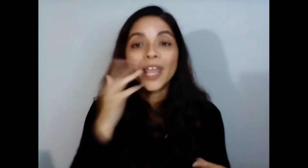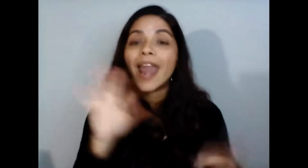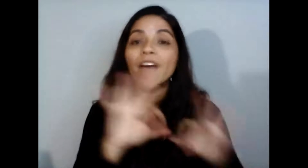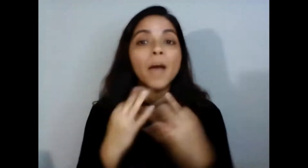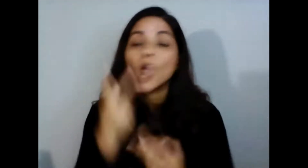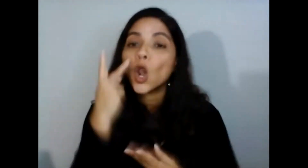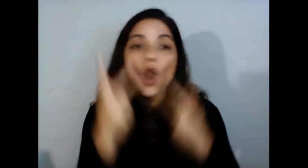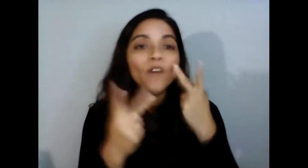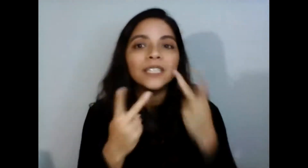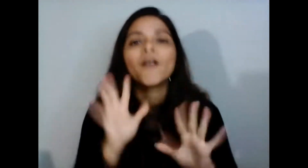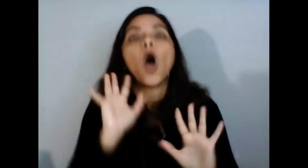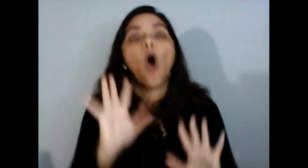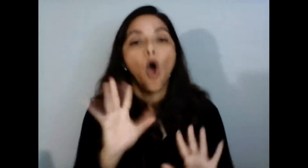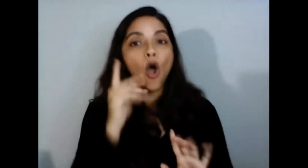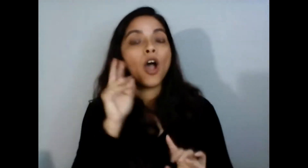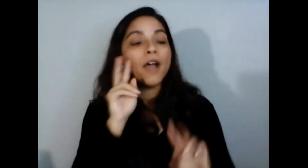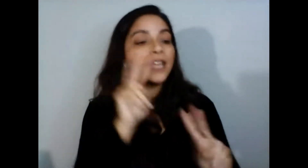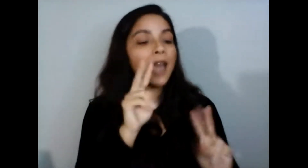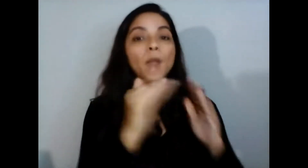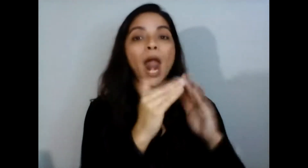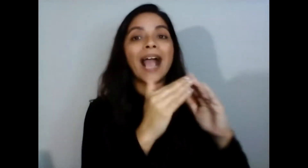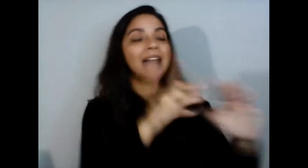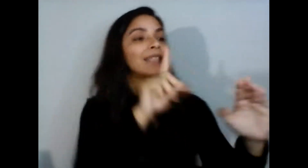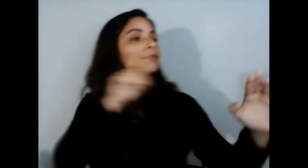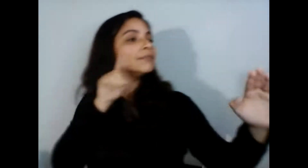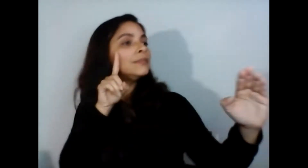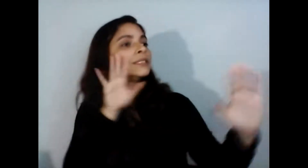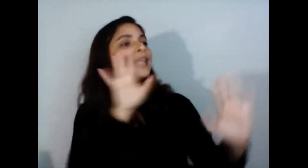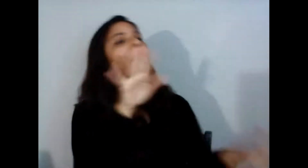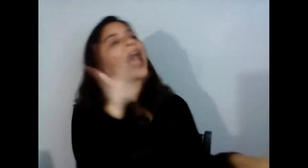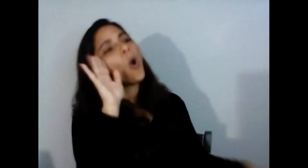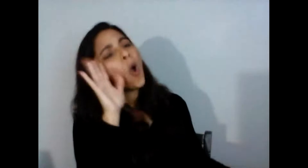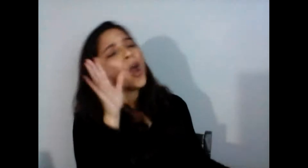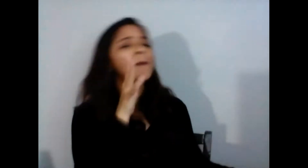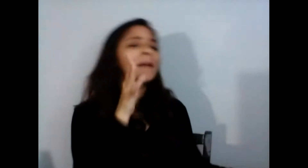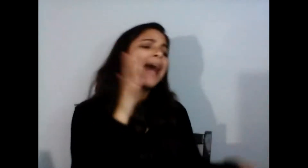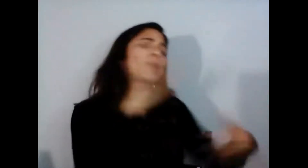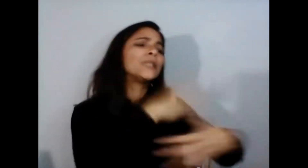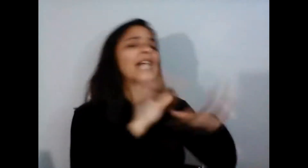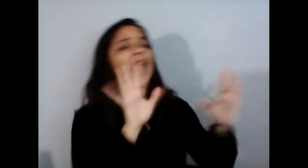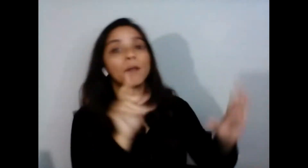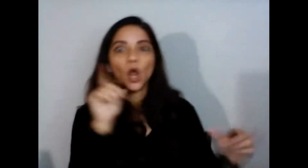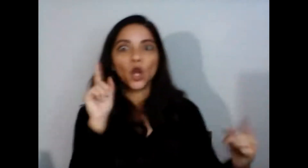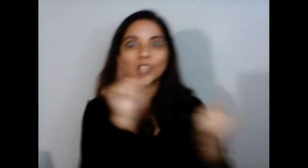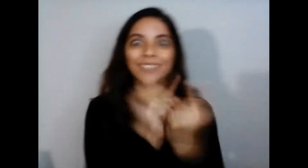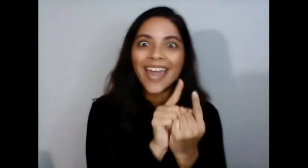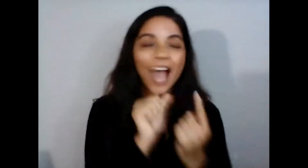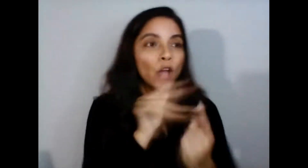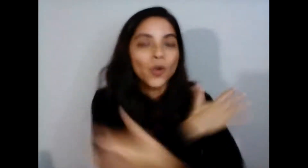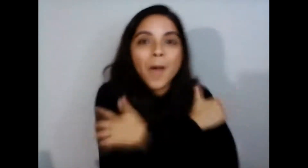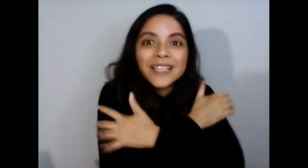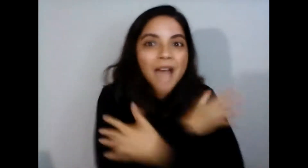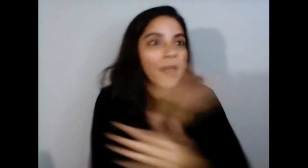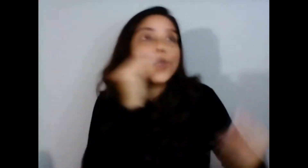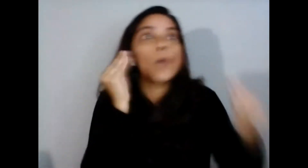no entraban no podían besarlos nos podían abrazarlos y demás nosotros utilizamos para navidades